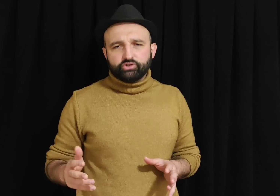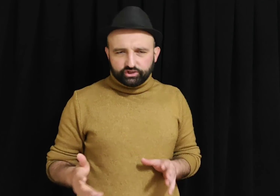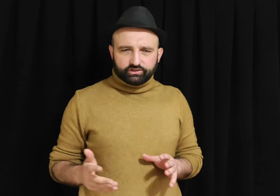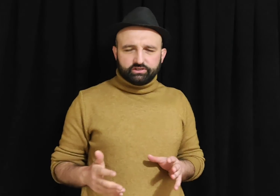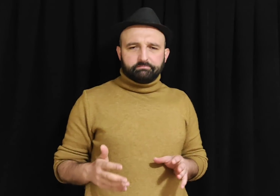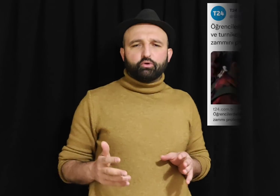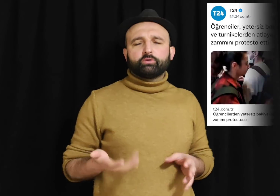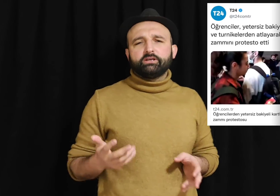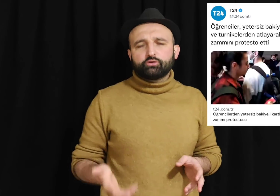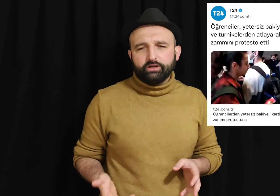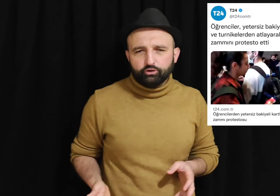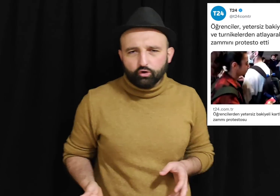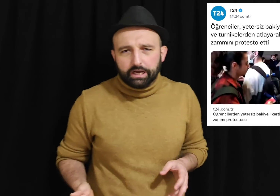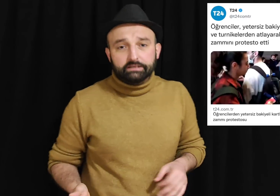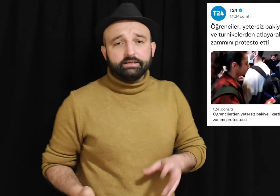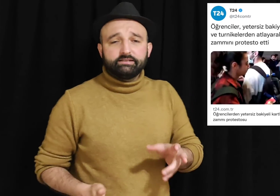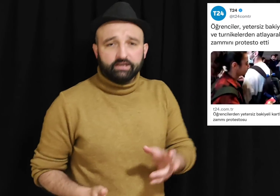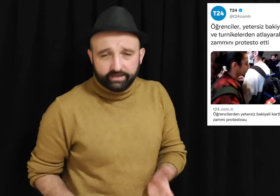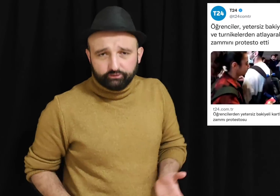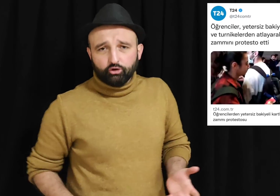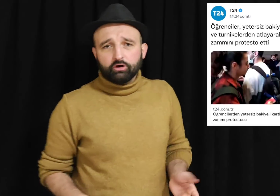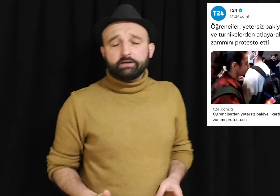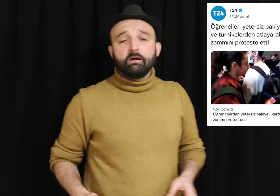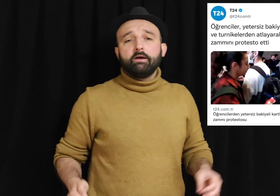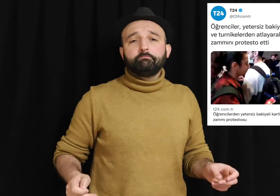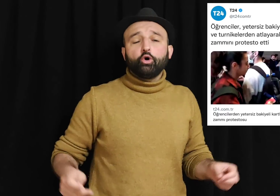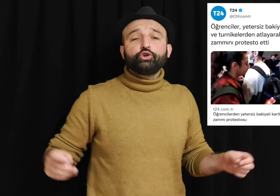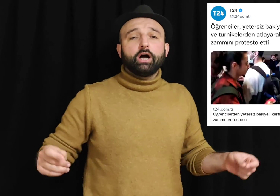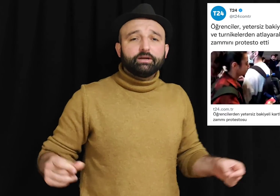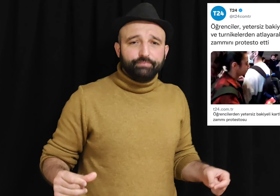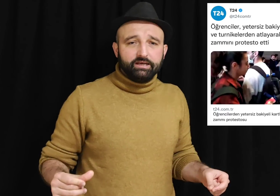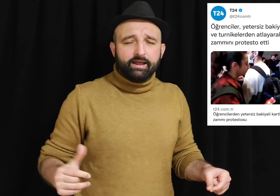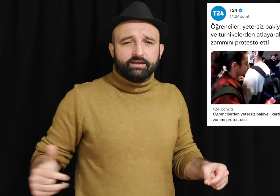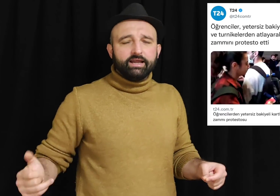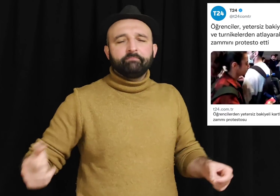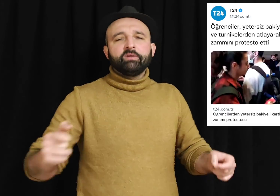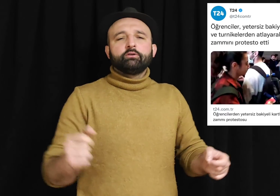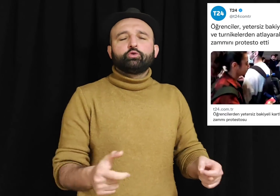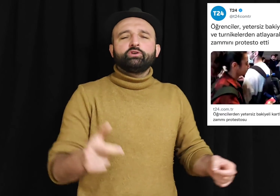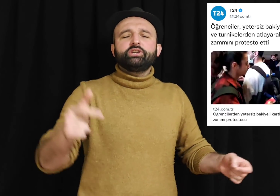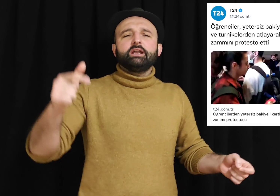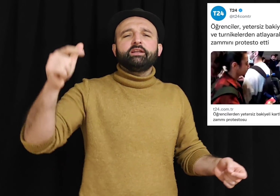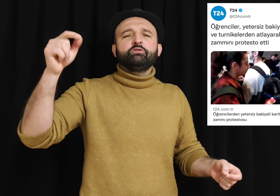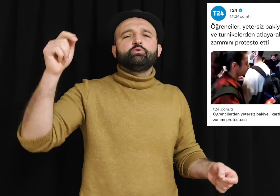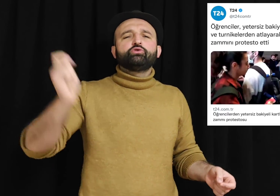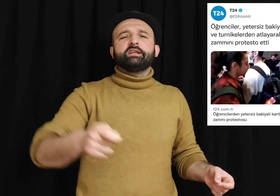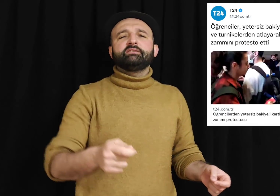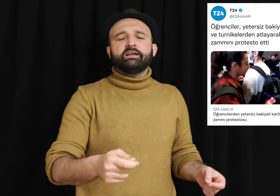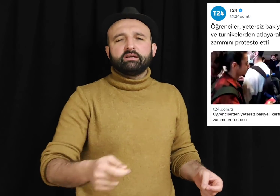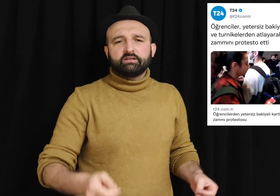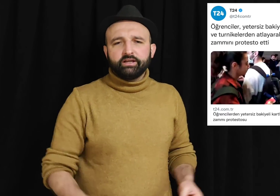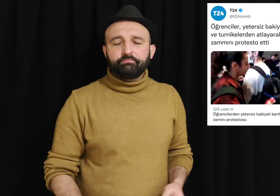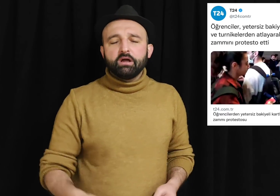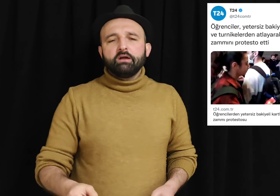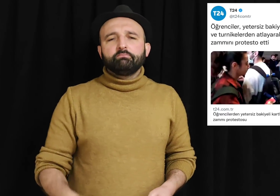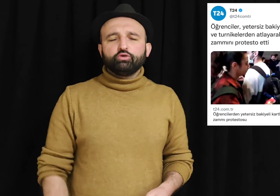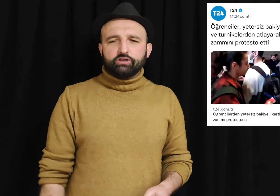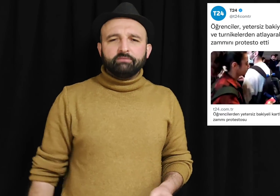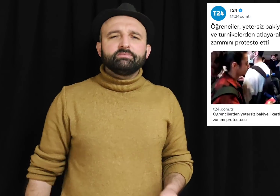çıktı. Protesto ediyorlar. İsyan ediyorlar. Boş akbirleriyle turnikelerin üzerinden atlayıp bu zam